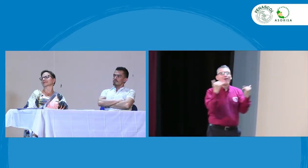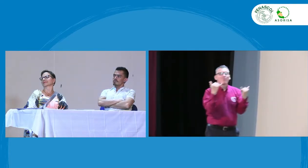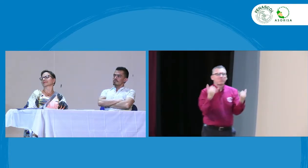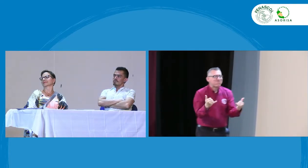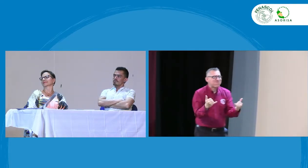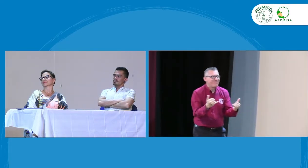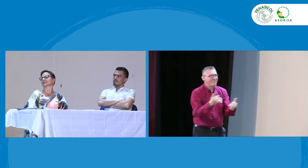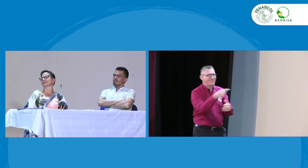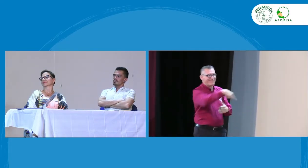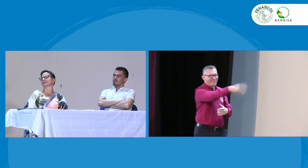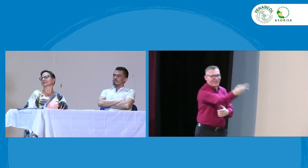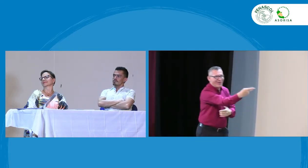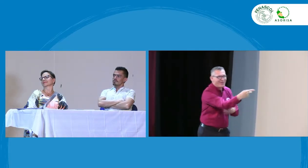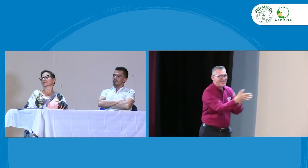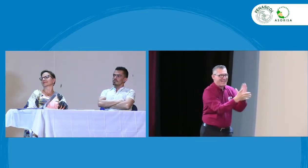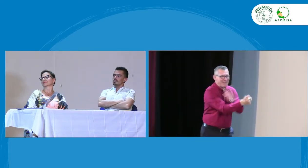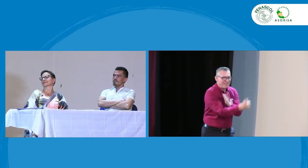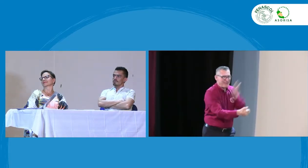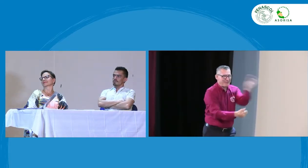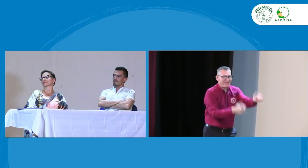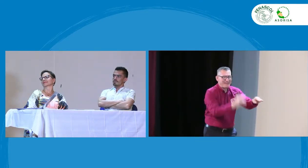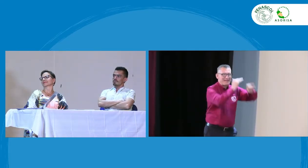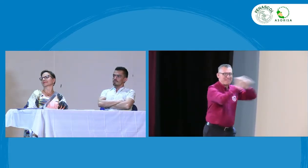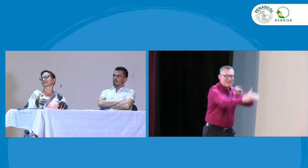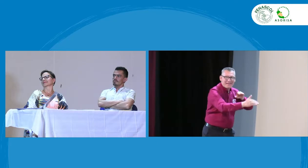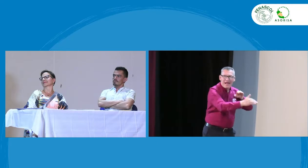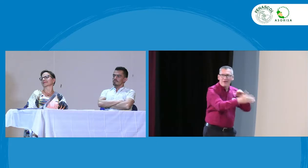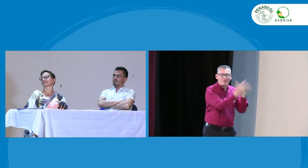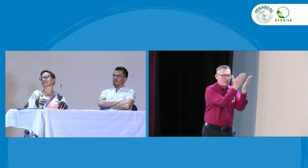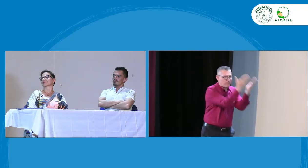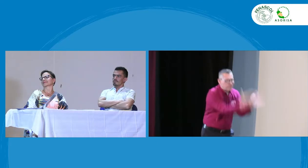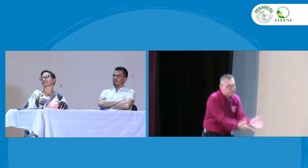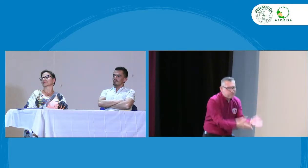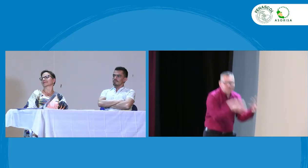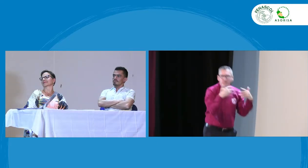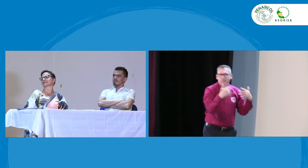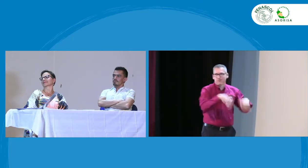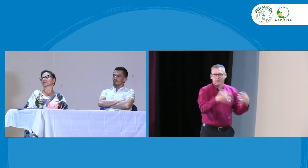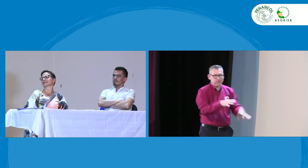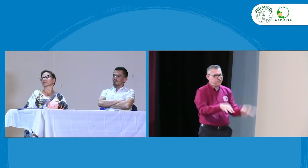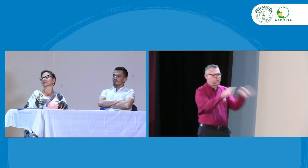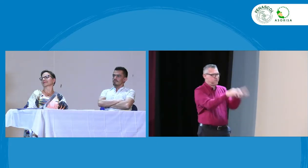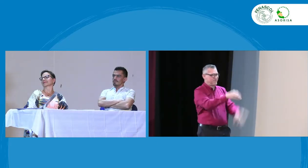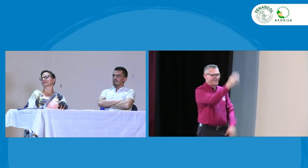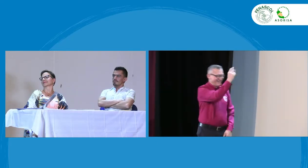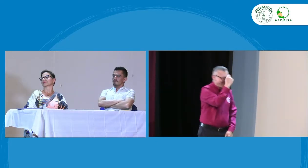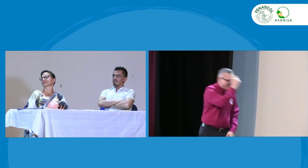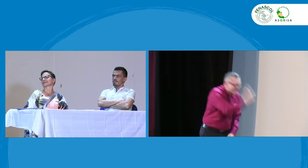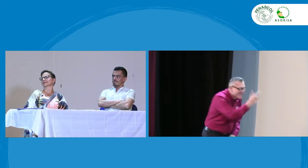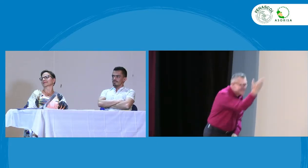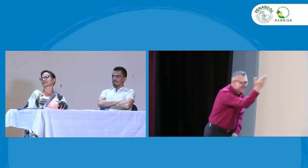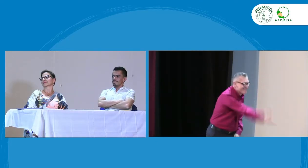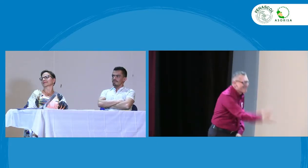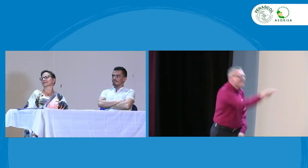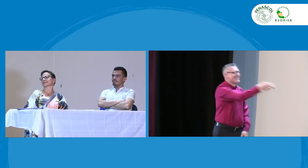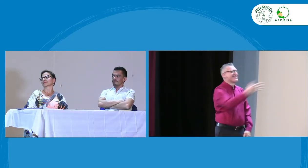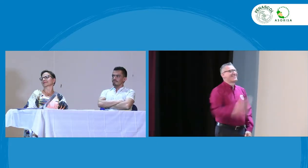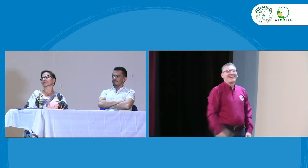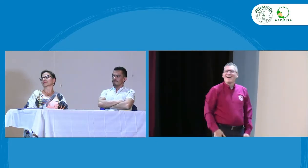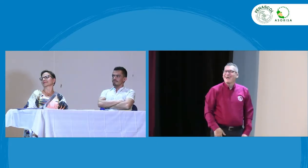De allí la importancia de que nosotros hablemos de este tema acá en este panel con nuestros dos expertos, nuestros dos invitados